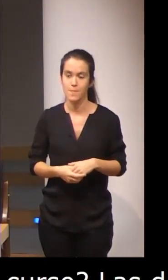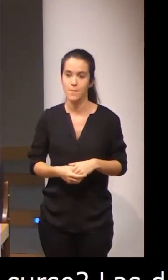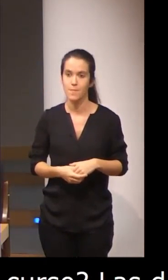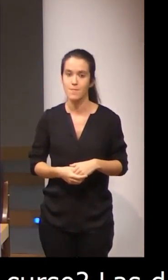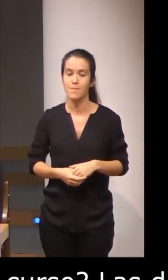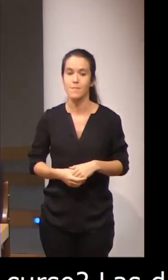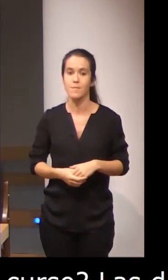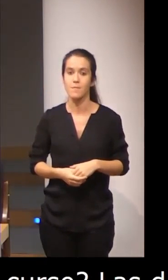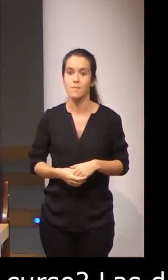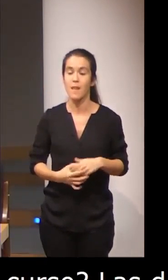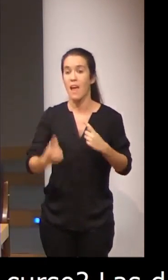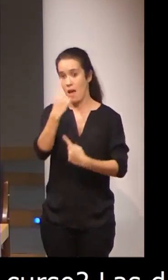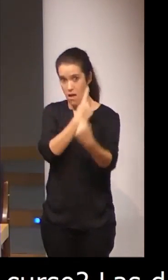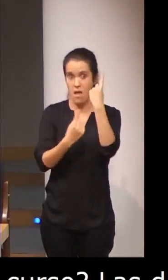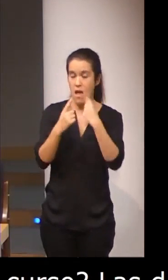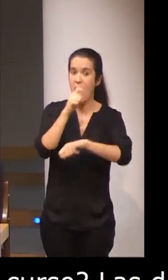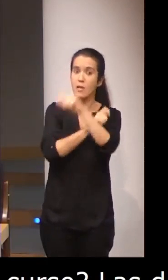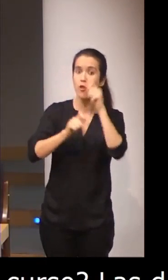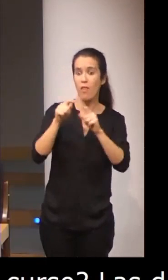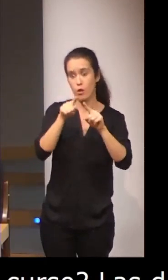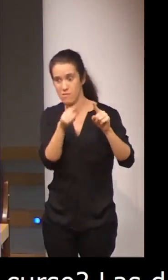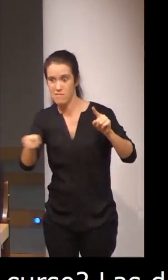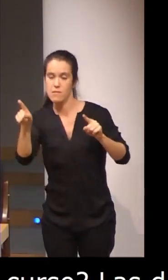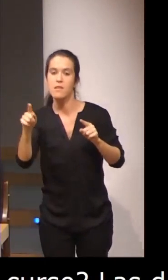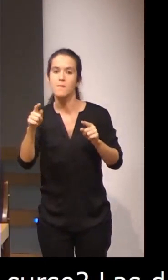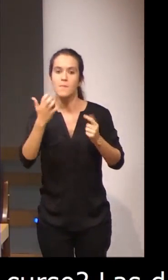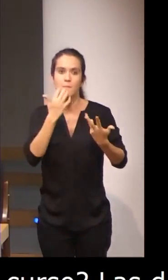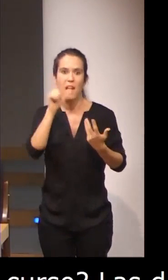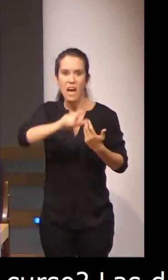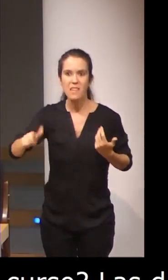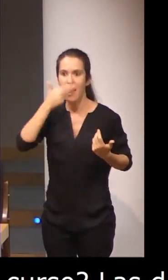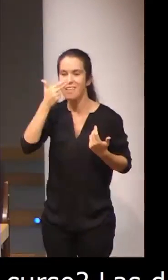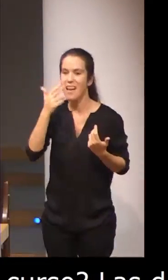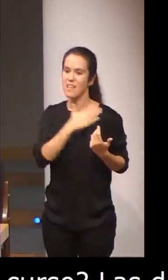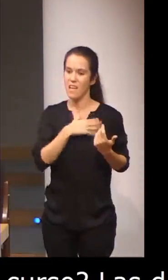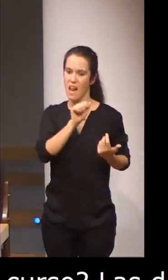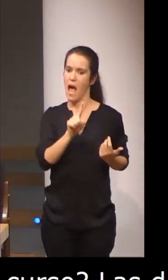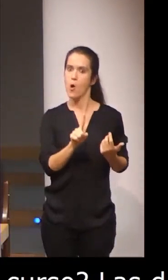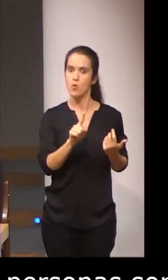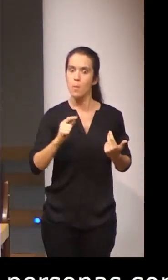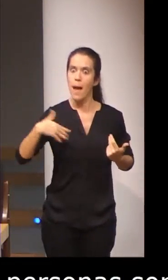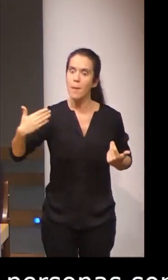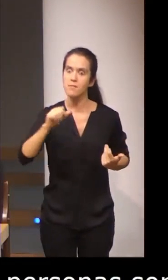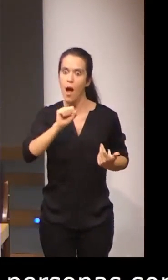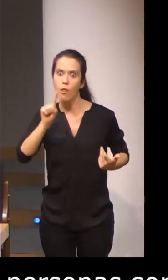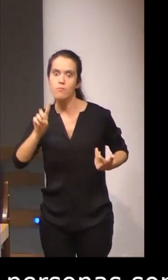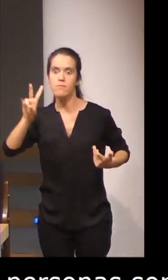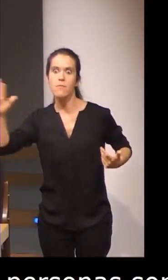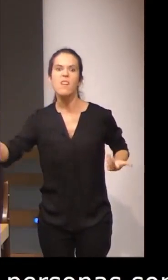a aquellas personas que están interesadas en cursar niveles superiores de la lengua de signos.